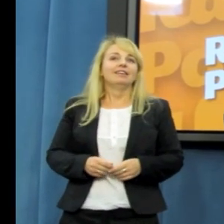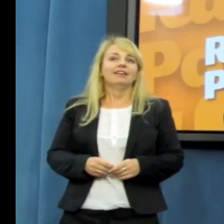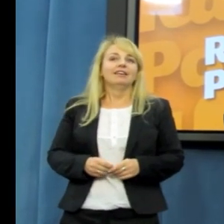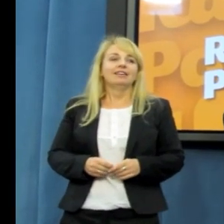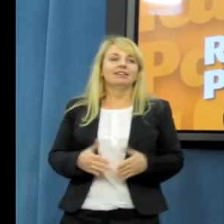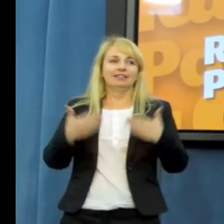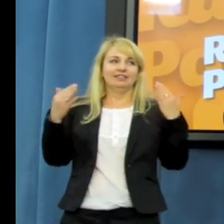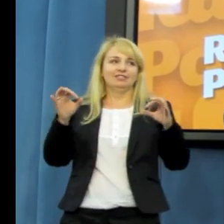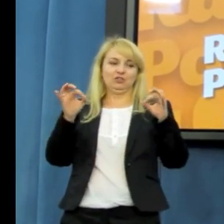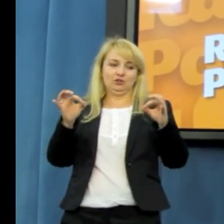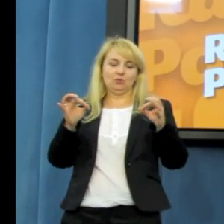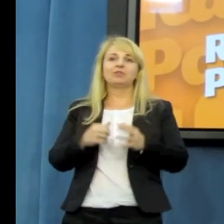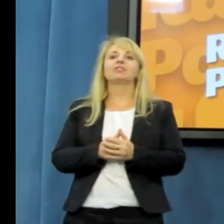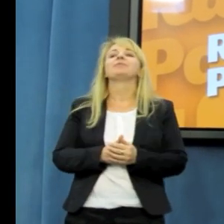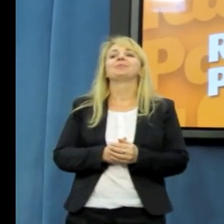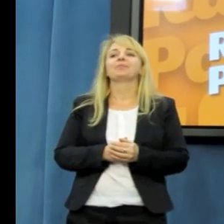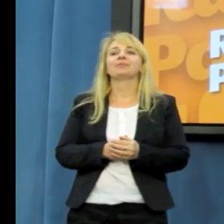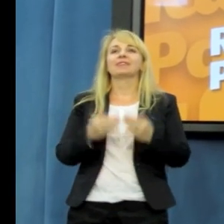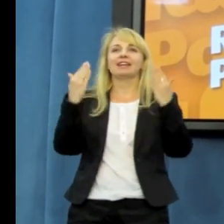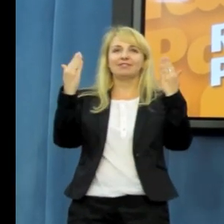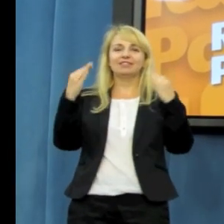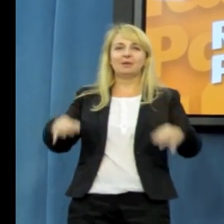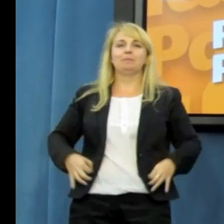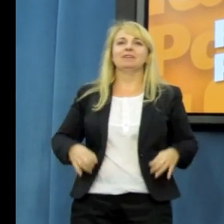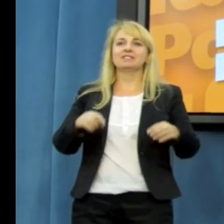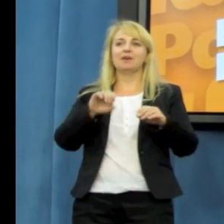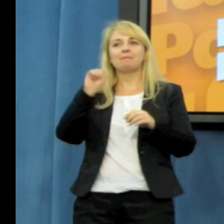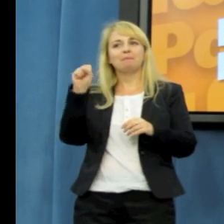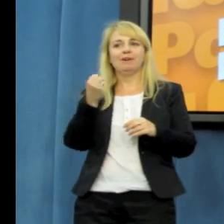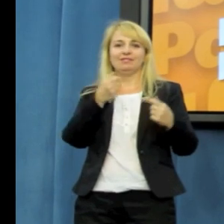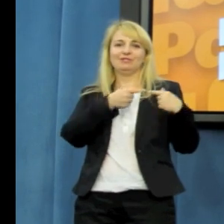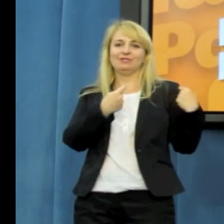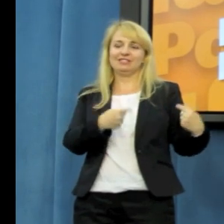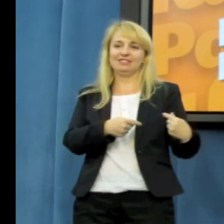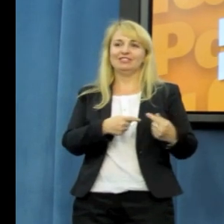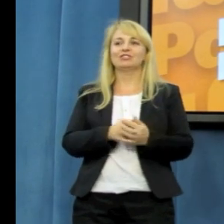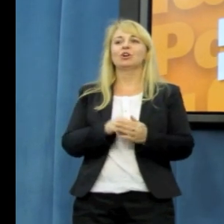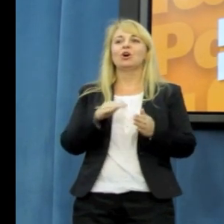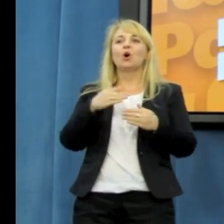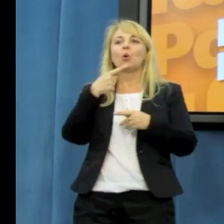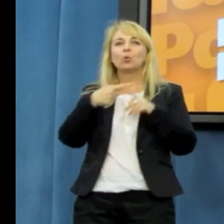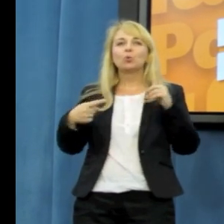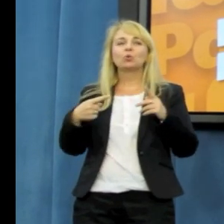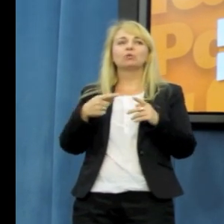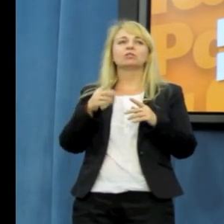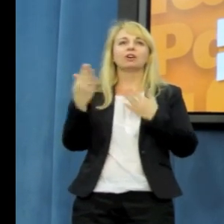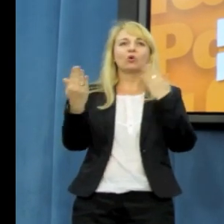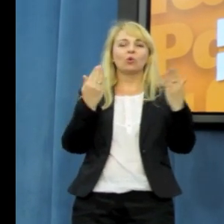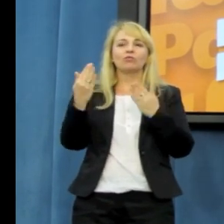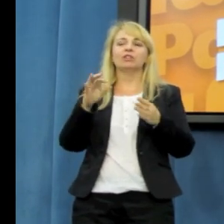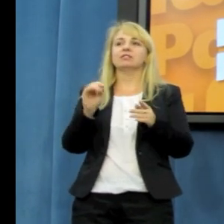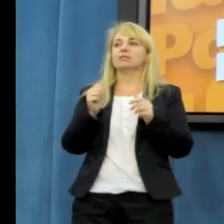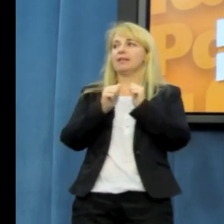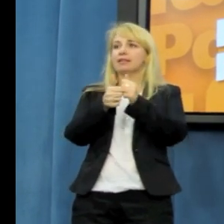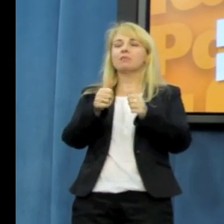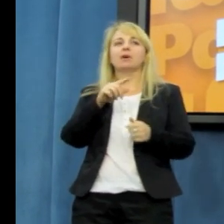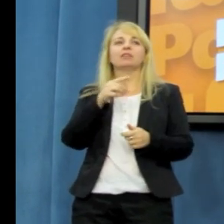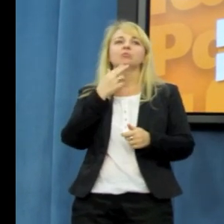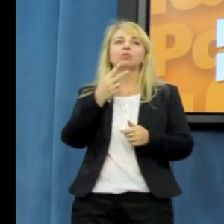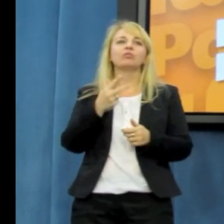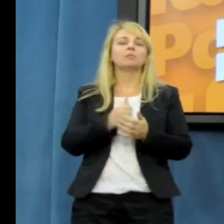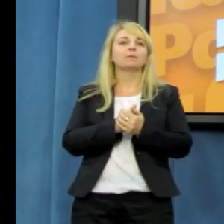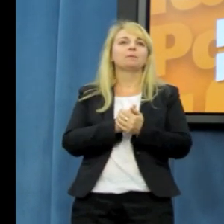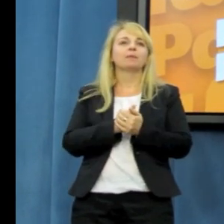Dzień dobry, witam Państwa bardzo serdecznie w takiej krótkiej konferencji prasowej poświęconej sytuacji